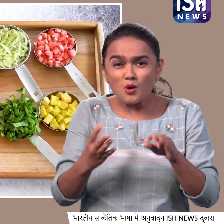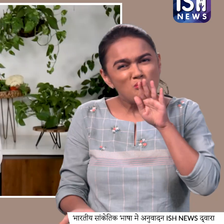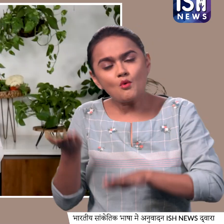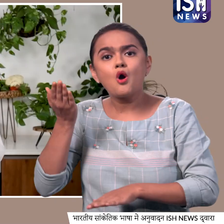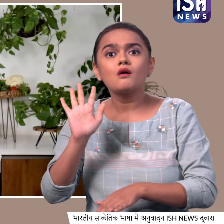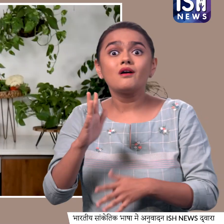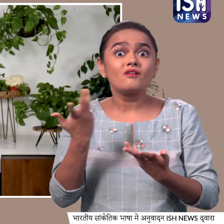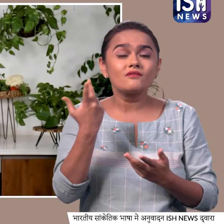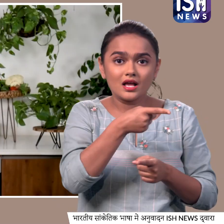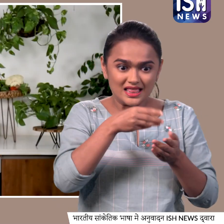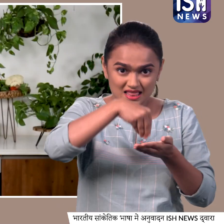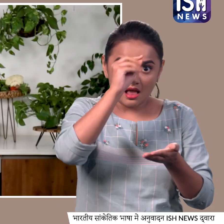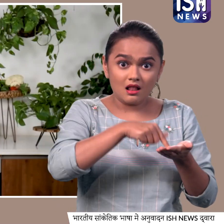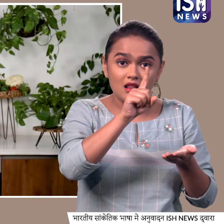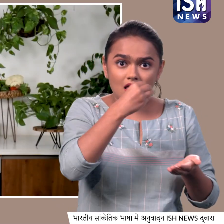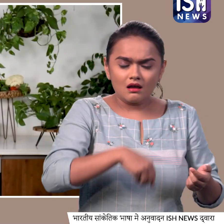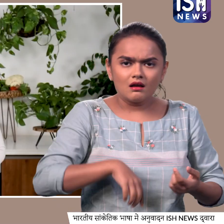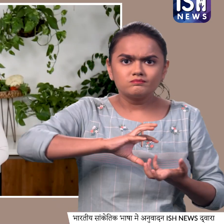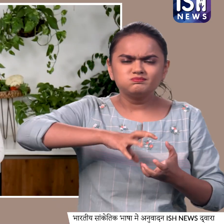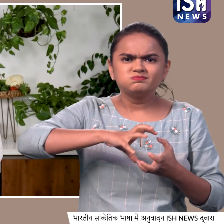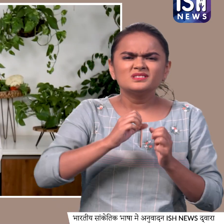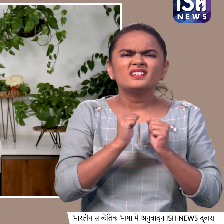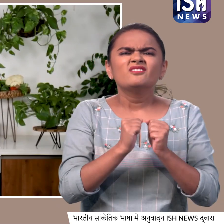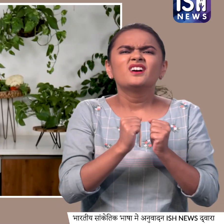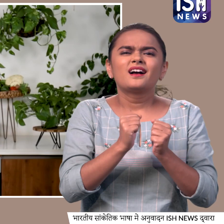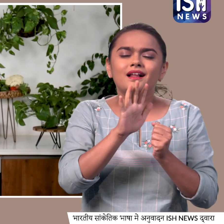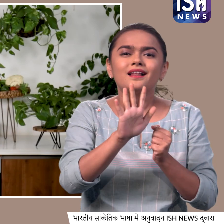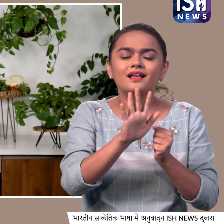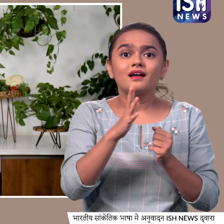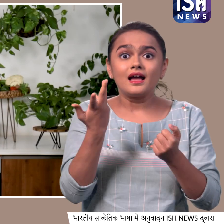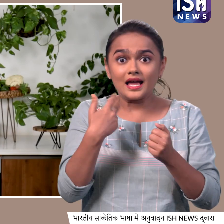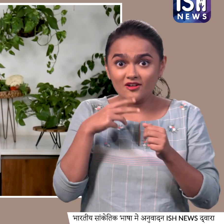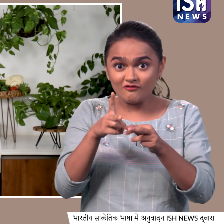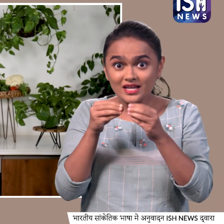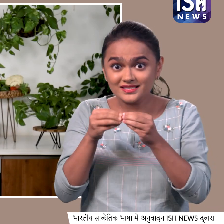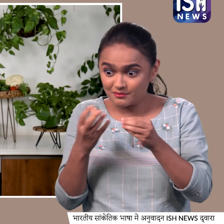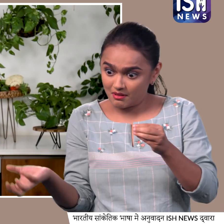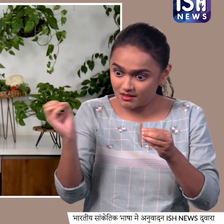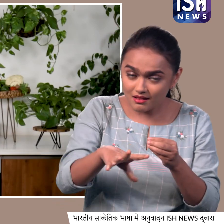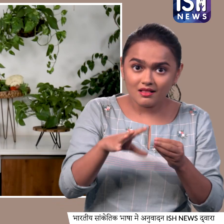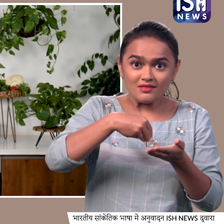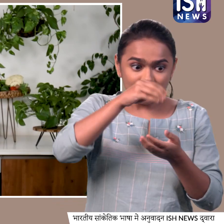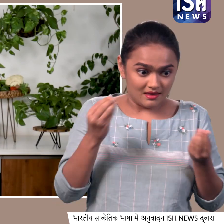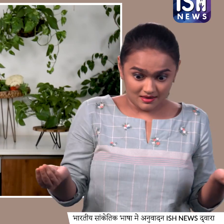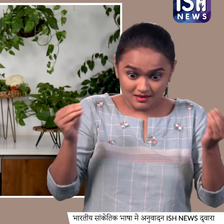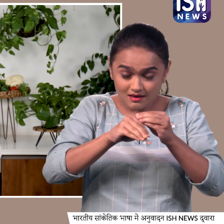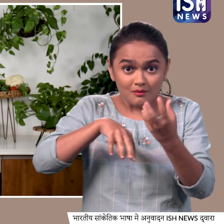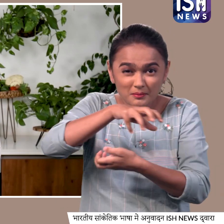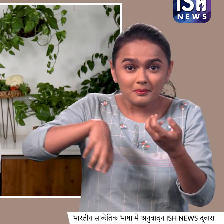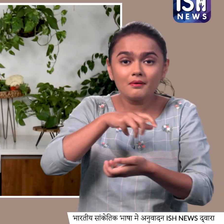क्योंकि डाल को अकेले पचाना हमारे शरीर के लिए थोड़ा मुश्किल हो सकता है, लेकिन सब्जियों के मदद से वो जल्दी पच